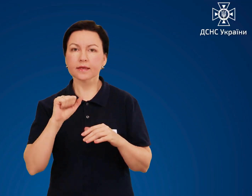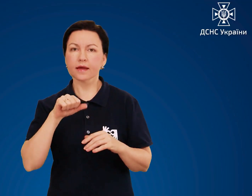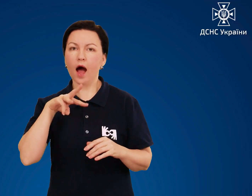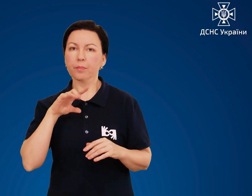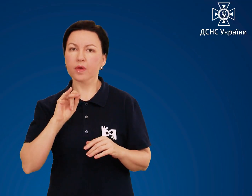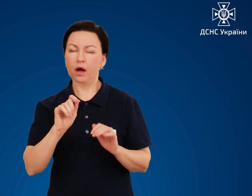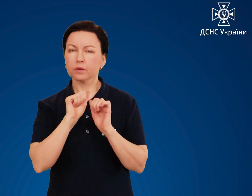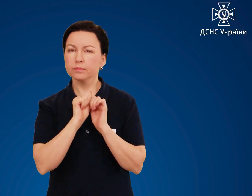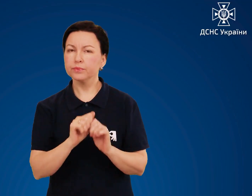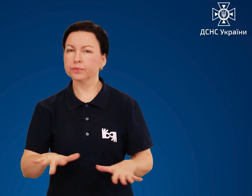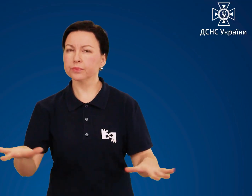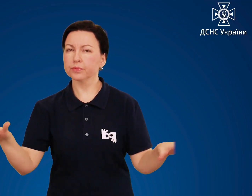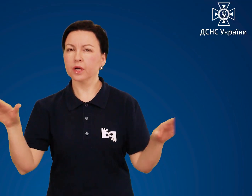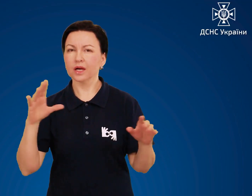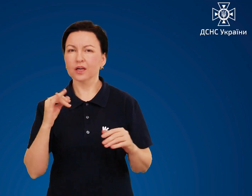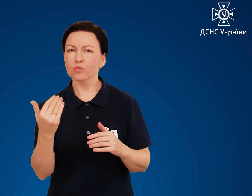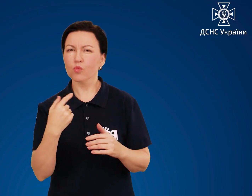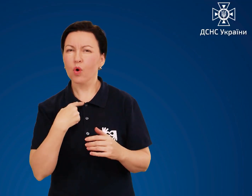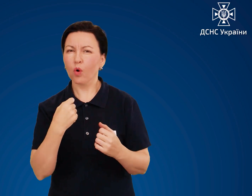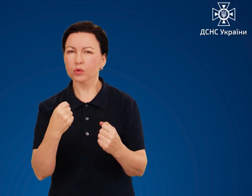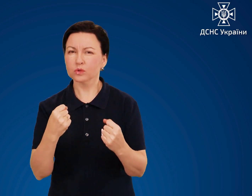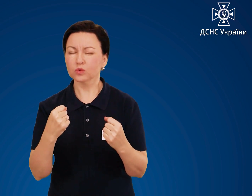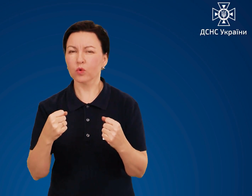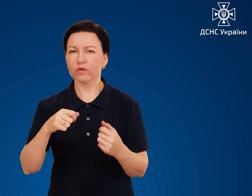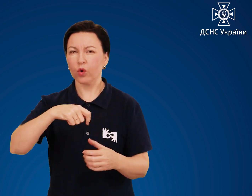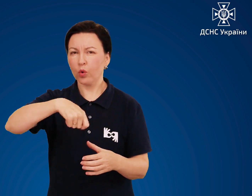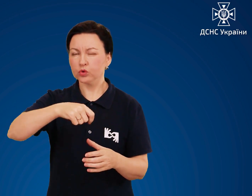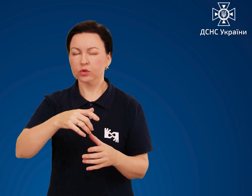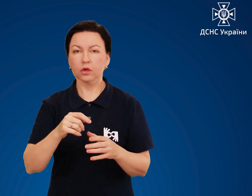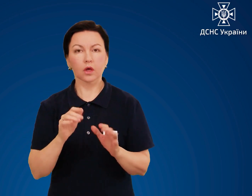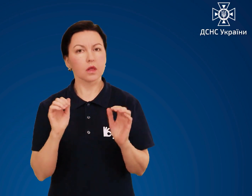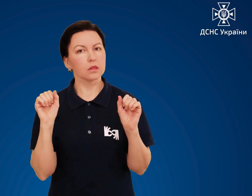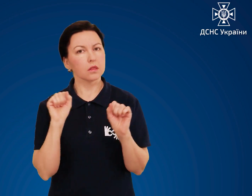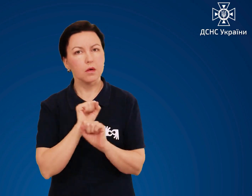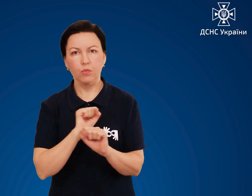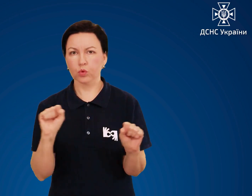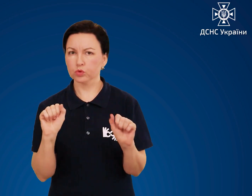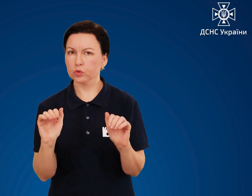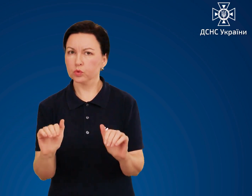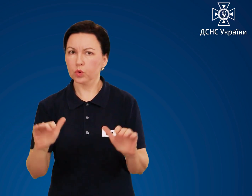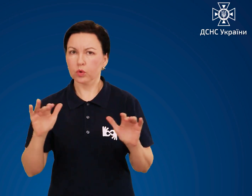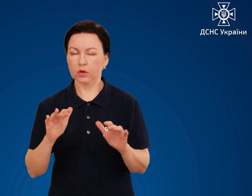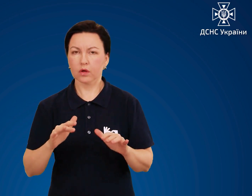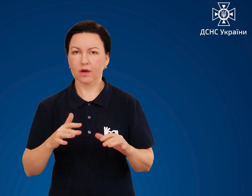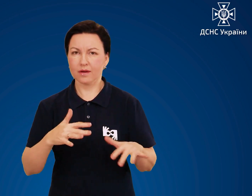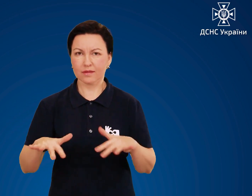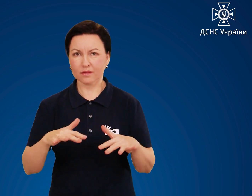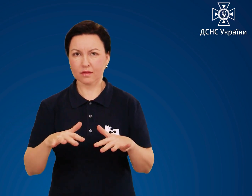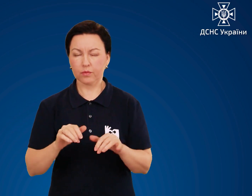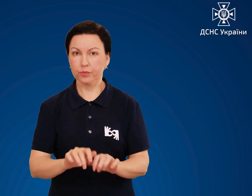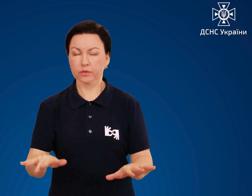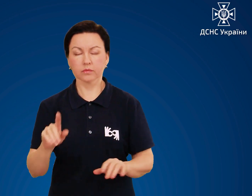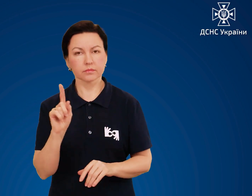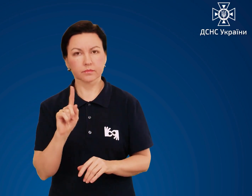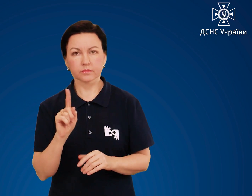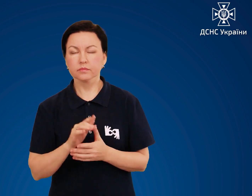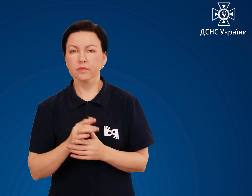аміаку і його концентрованих розчинів не можна доторкатися до розлитої рідини. Ознаки